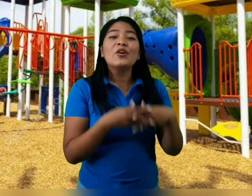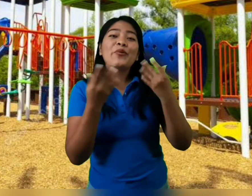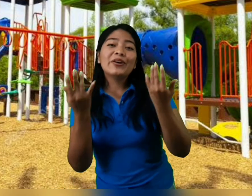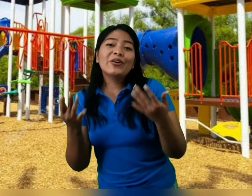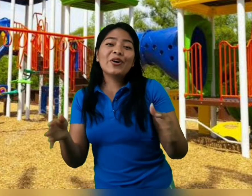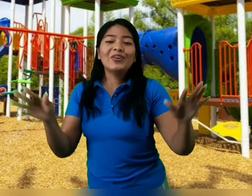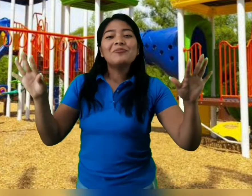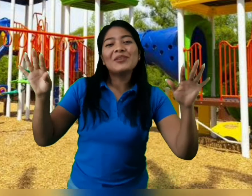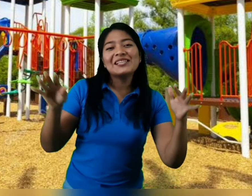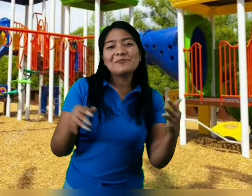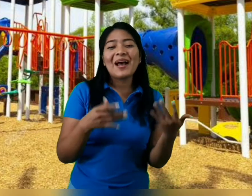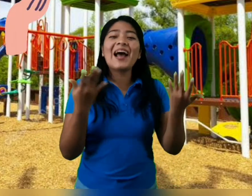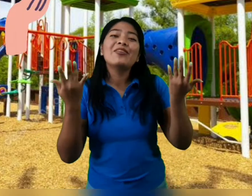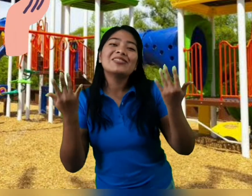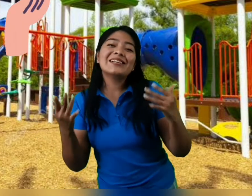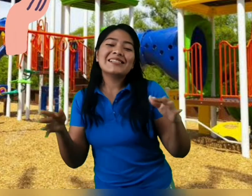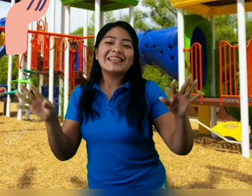Juego con mis manos así.